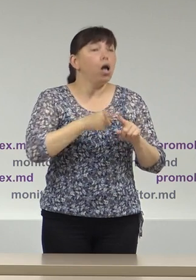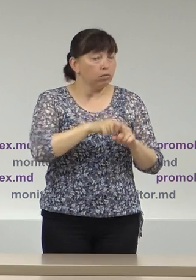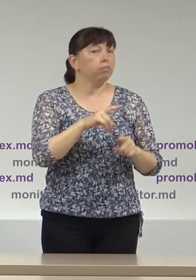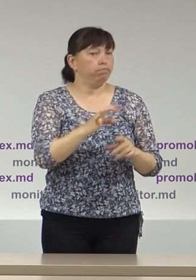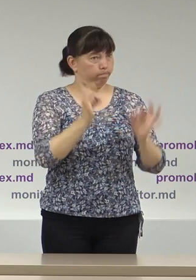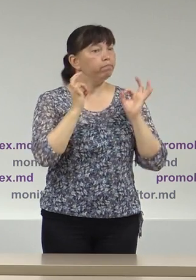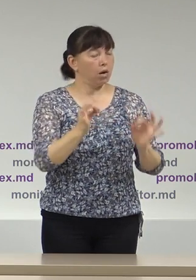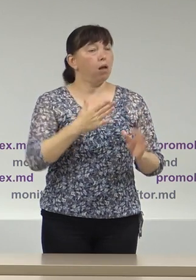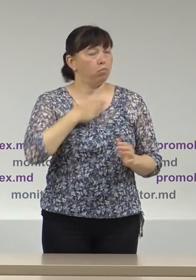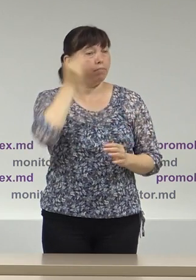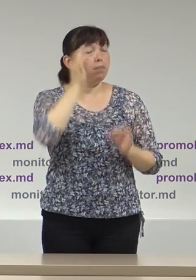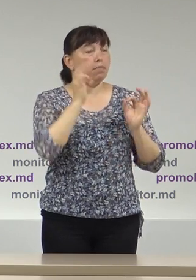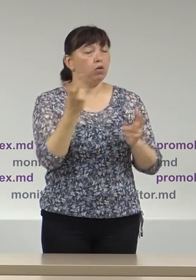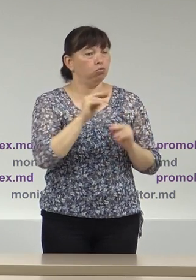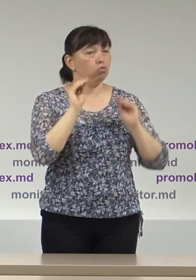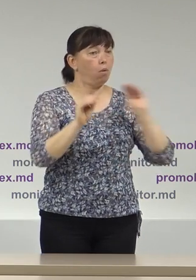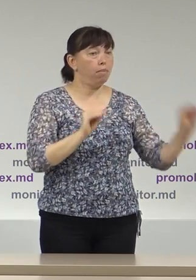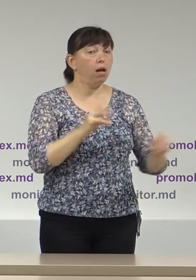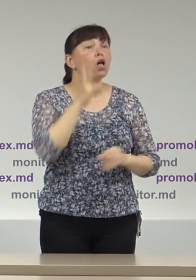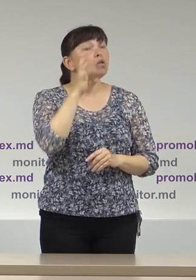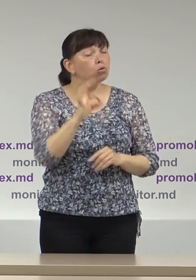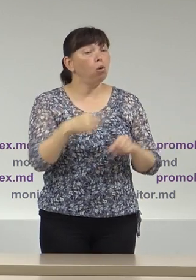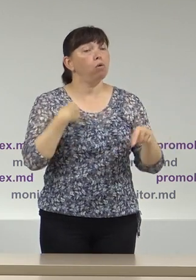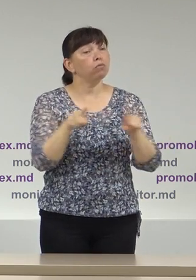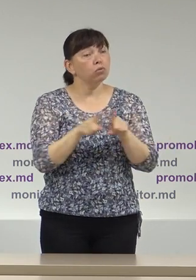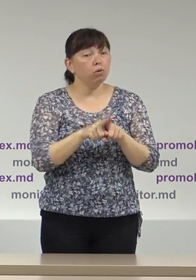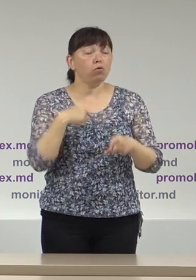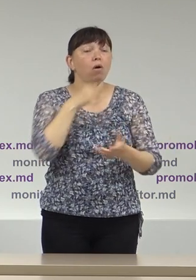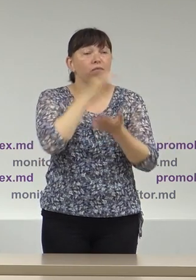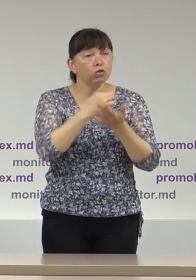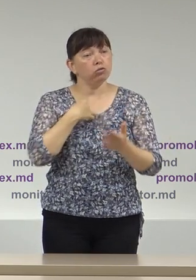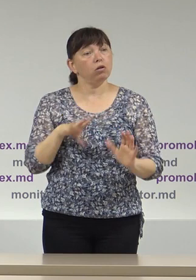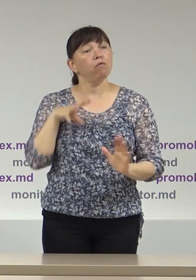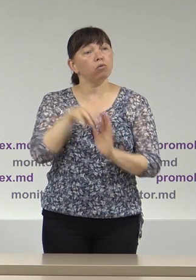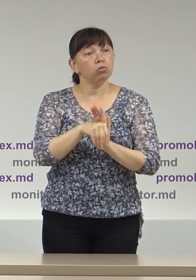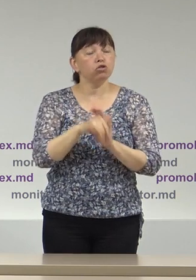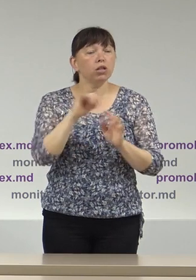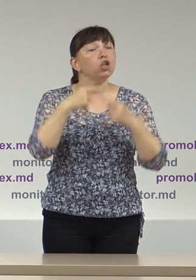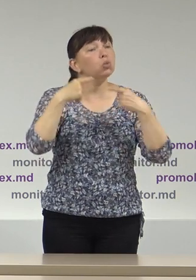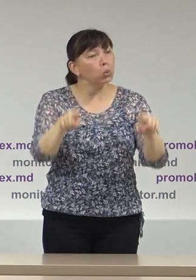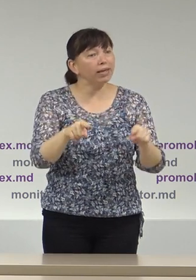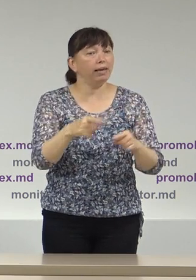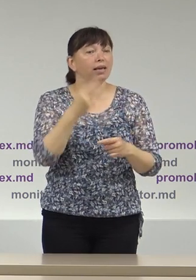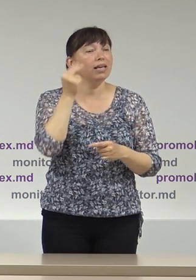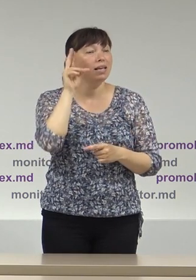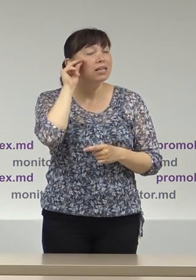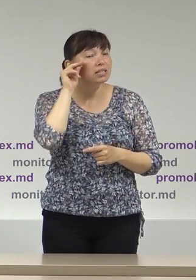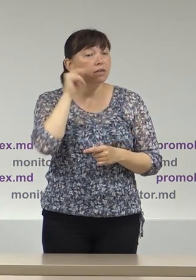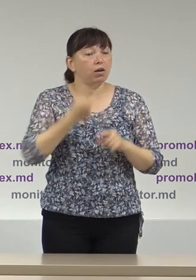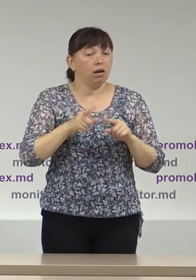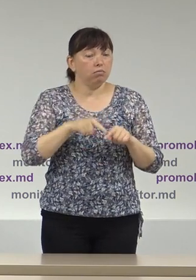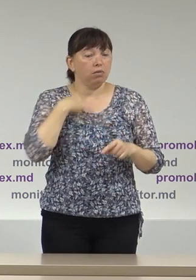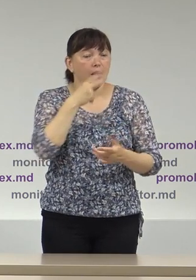salutabilă, dar, totodată, am arătat în raport și alte cifre prin care am